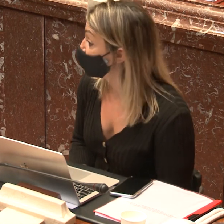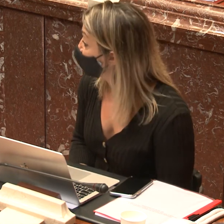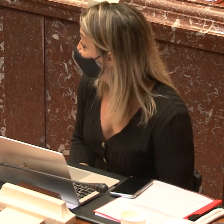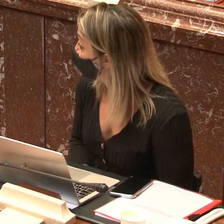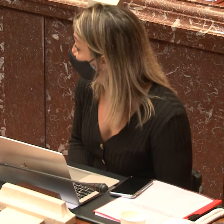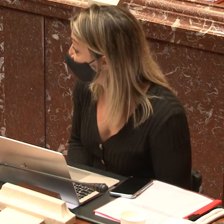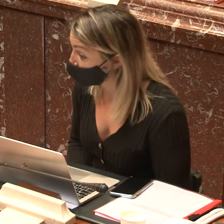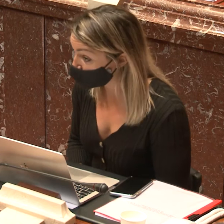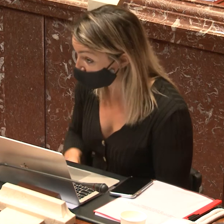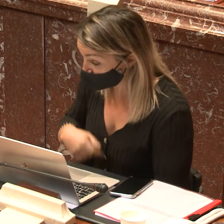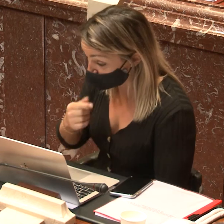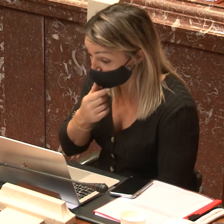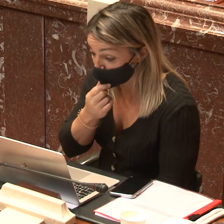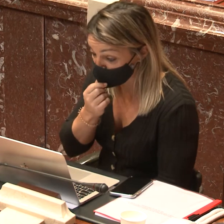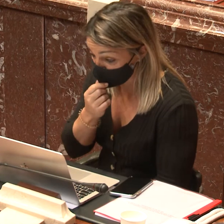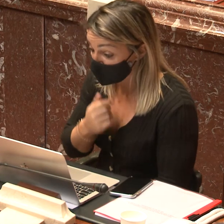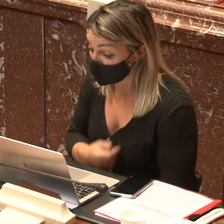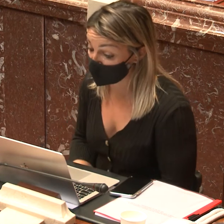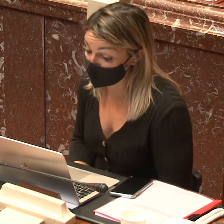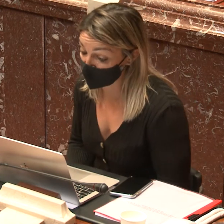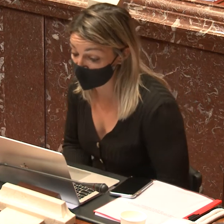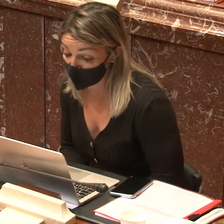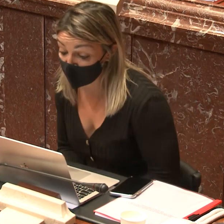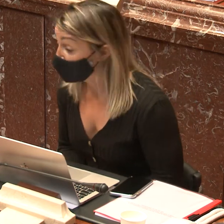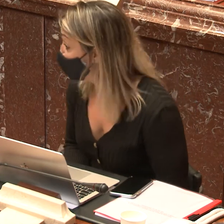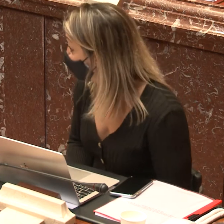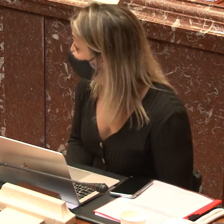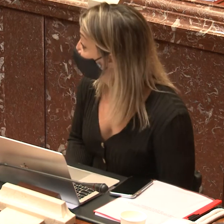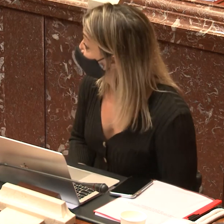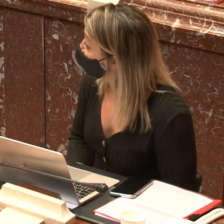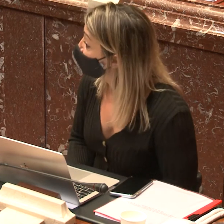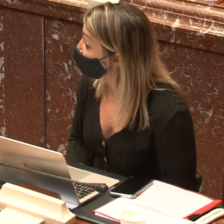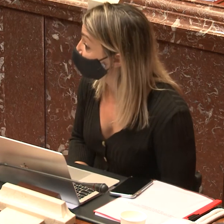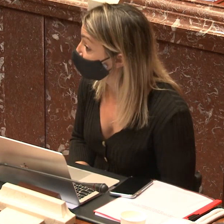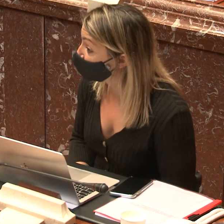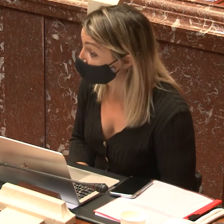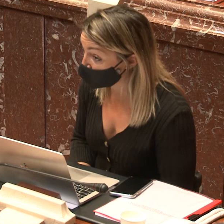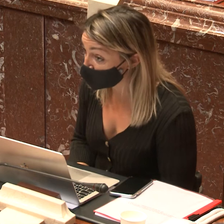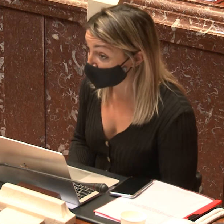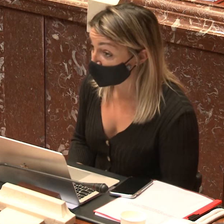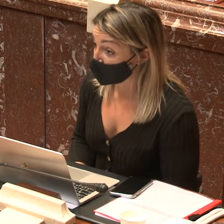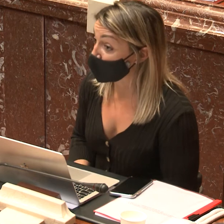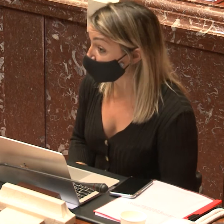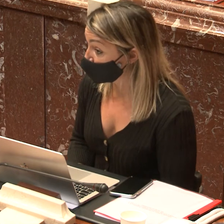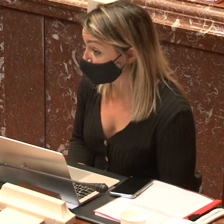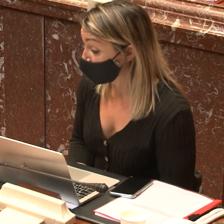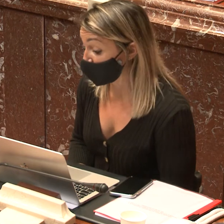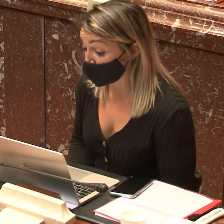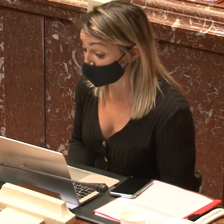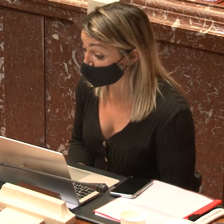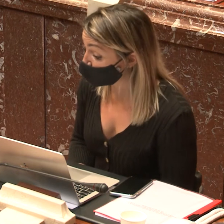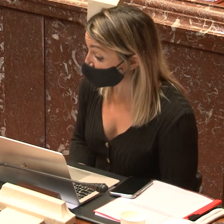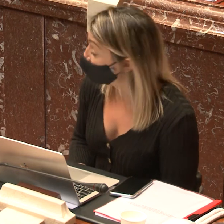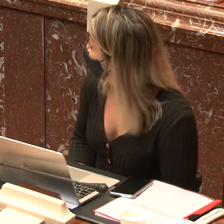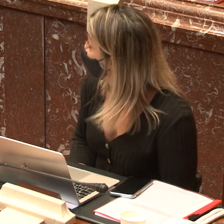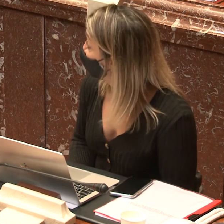intentamos hacernos eco desde el Grupo Parlamentario Popular de esa demanda, exigiendo a nuestro propio Gobierno regional apoyo para